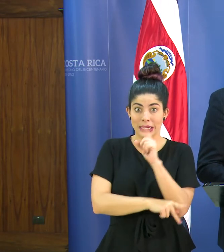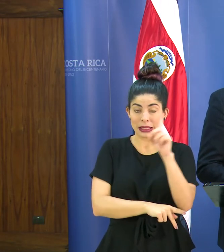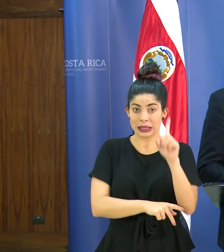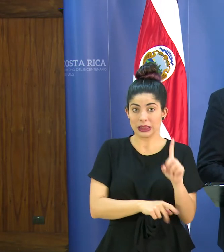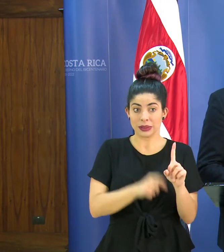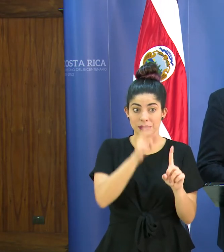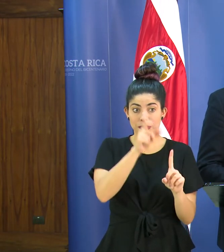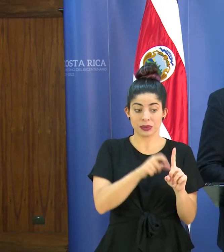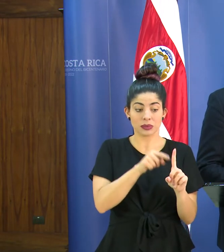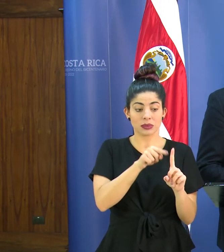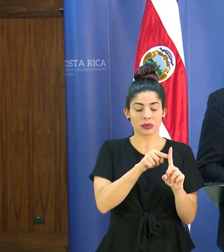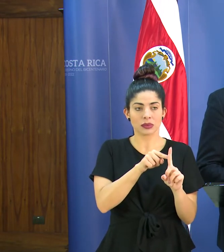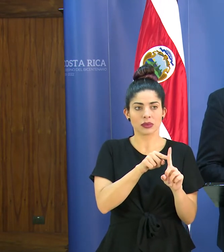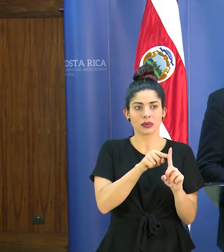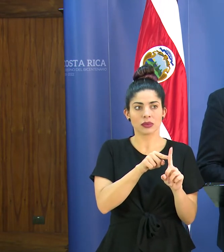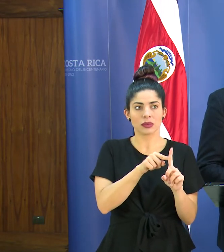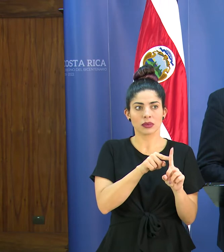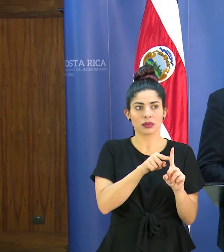fue